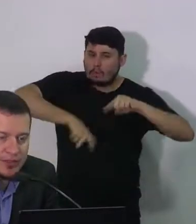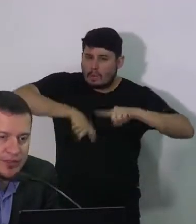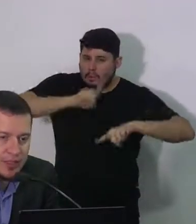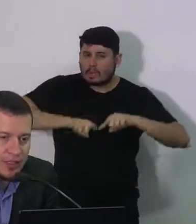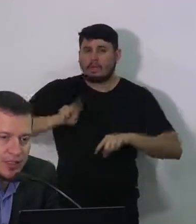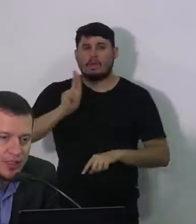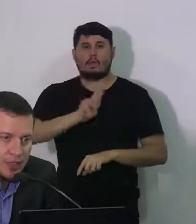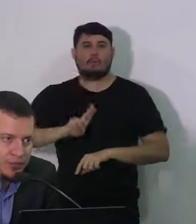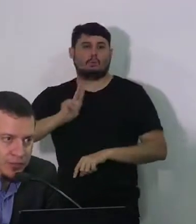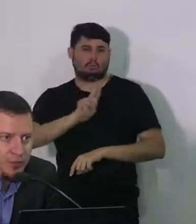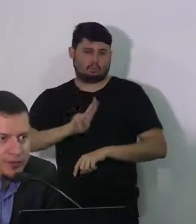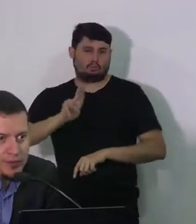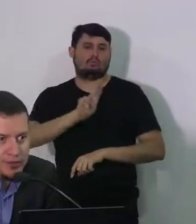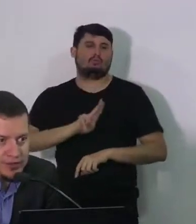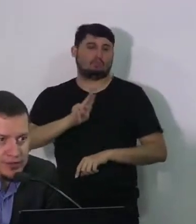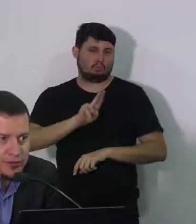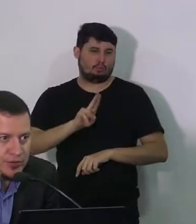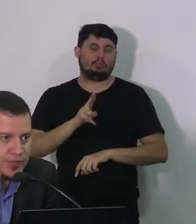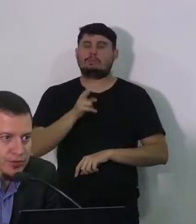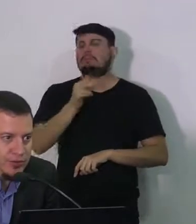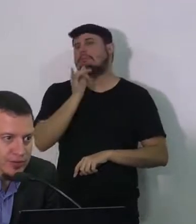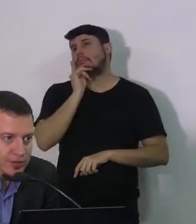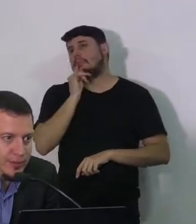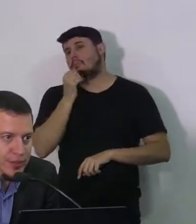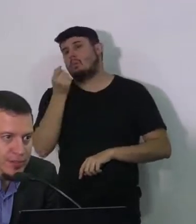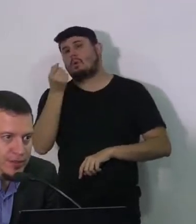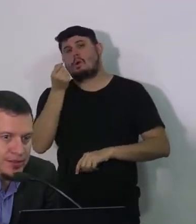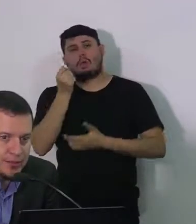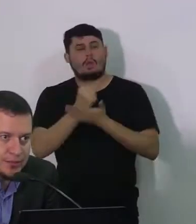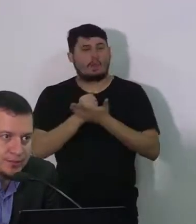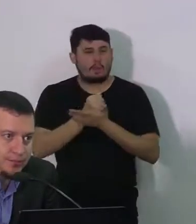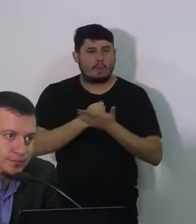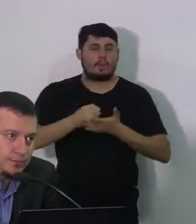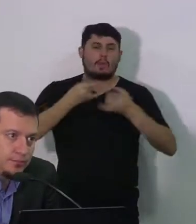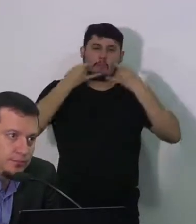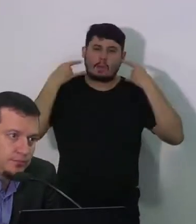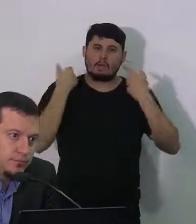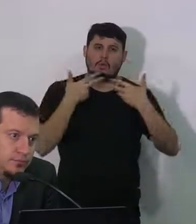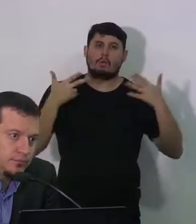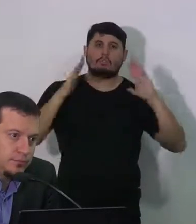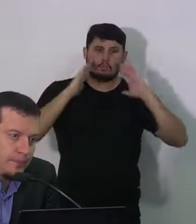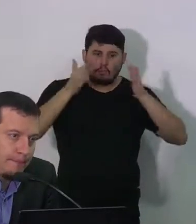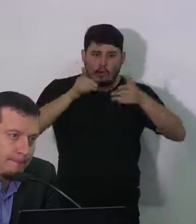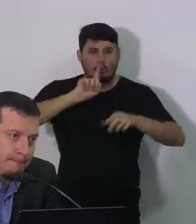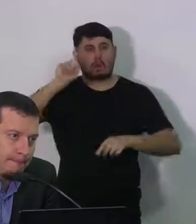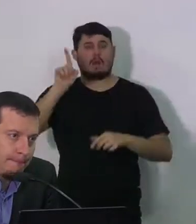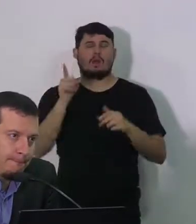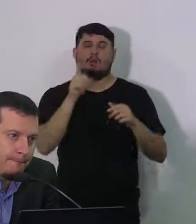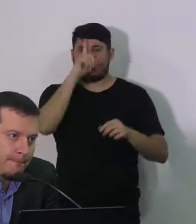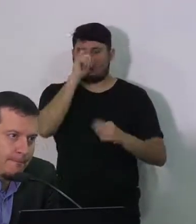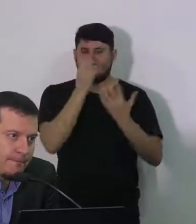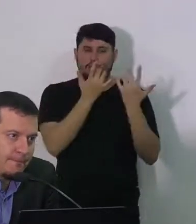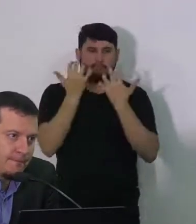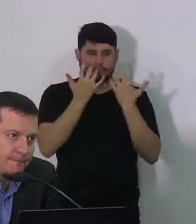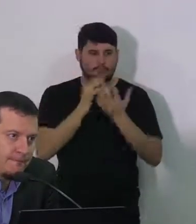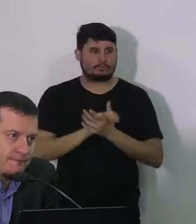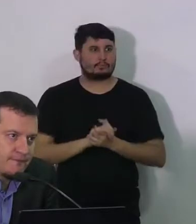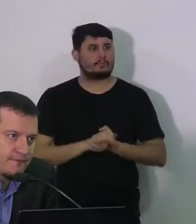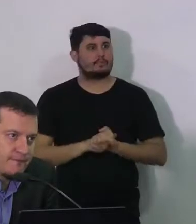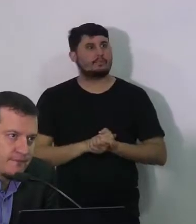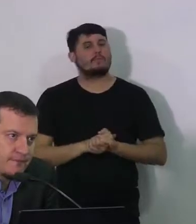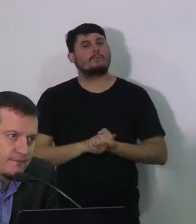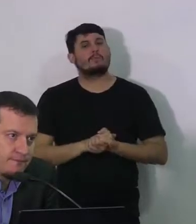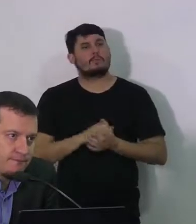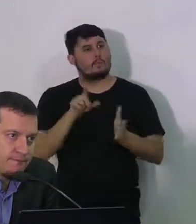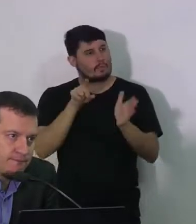importante que isso seja, inclusive no plano de contingência do Estado, isso ser bem explicitado. A Rádio Metropolitana insiste, né? Pergunta